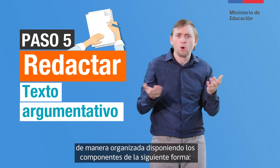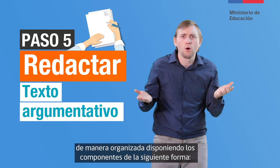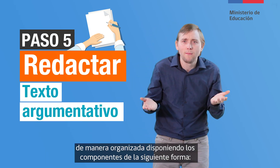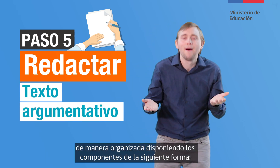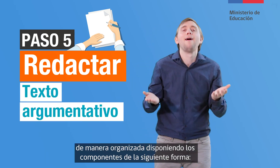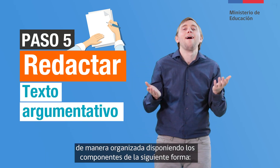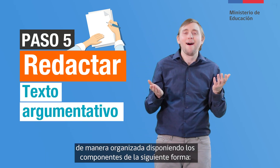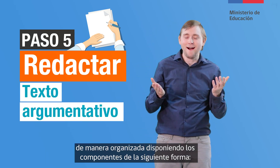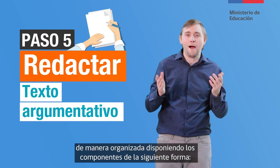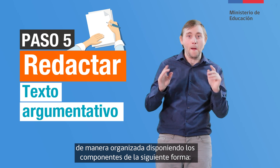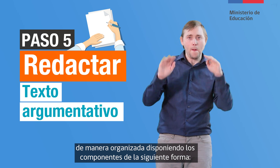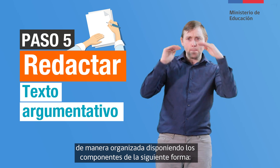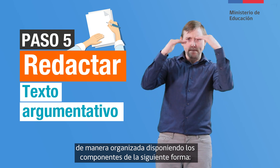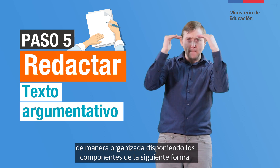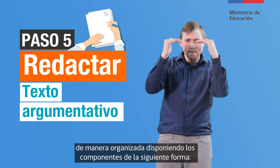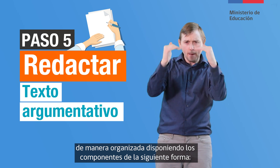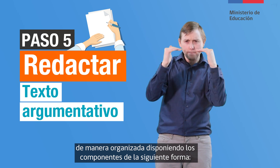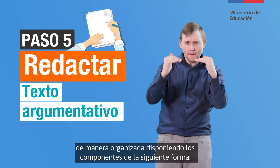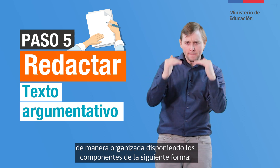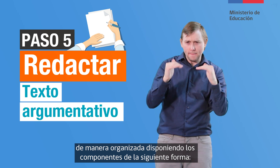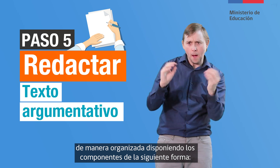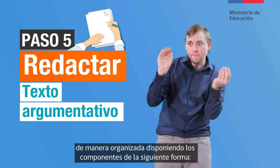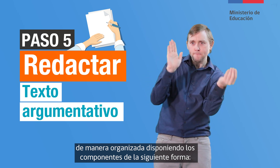organizada disponiendo los componentes de la siguiente forma.